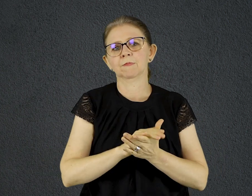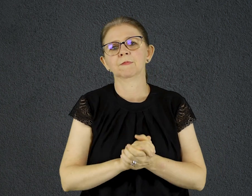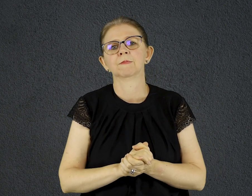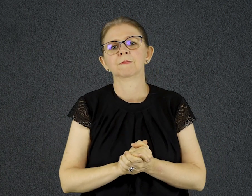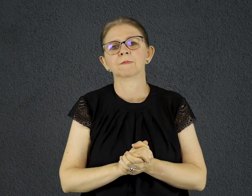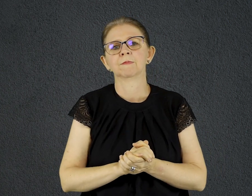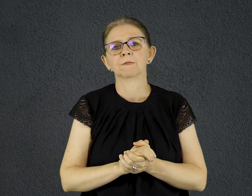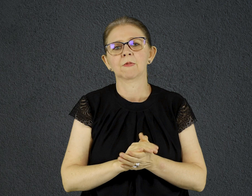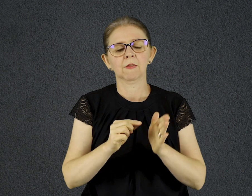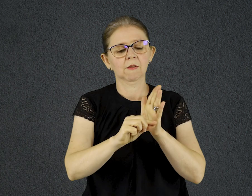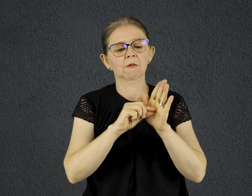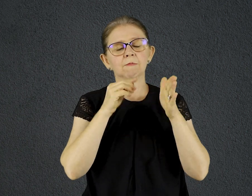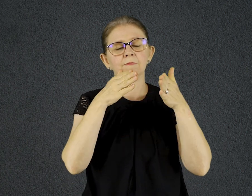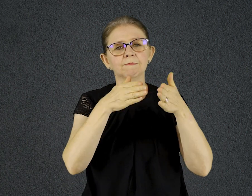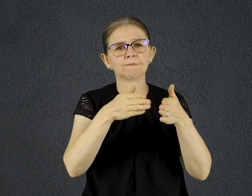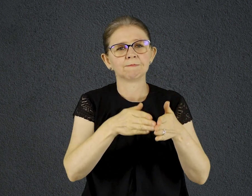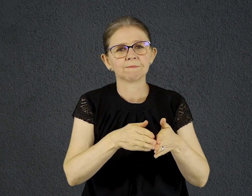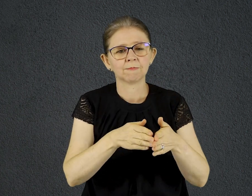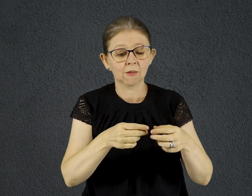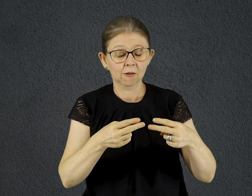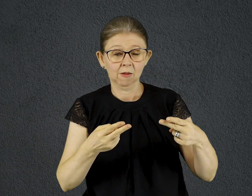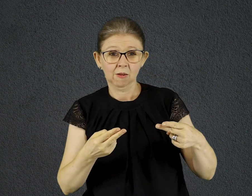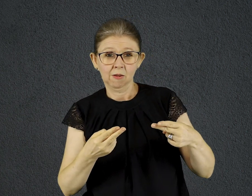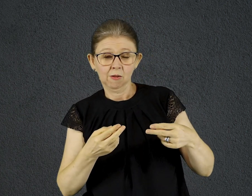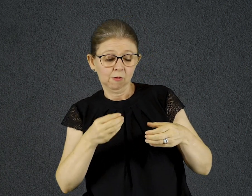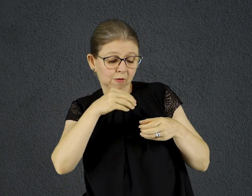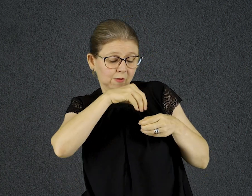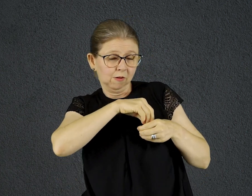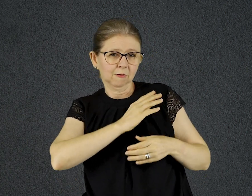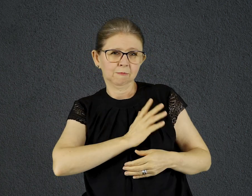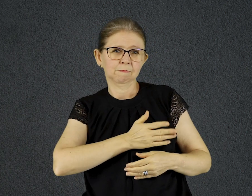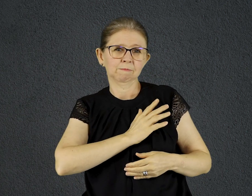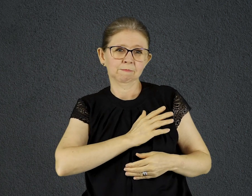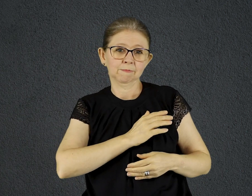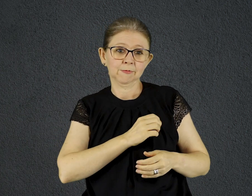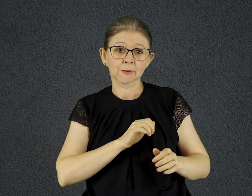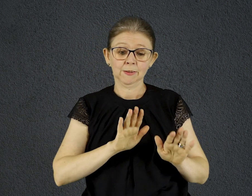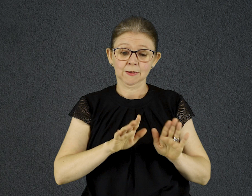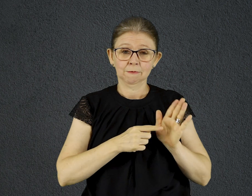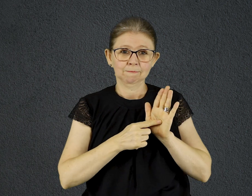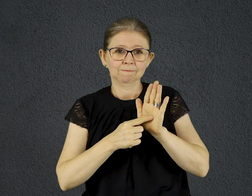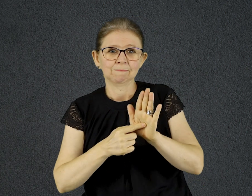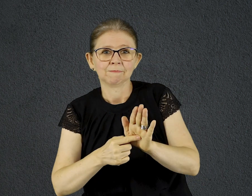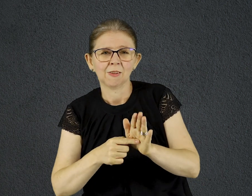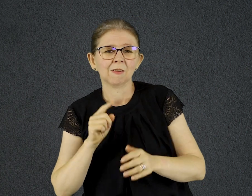Versículo em destaque. O que sai do homem é que o torna impuro. Marcos capítulo 7, versículo 20.